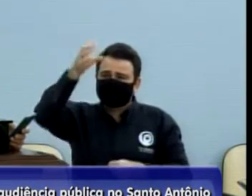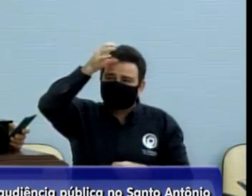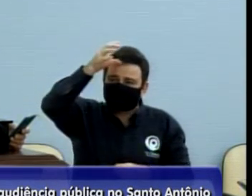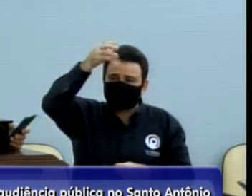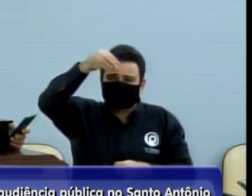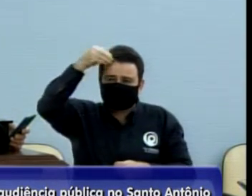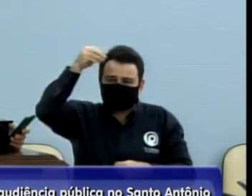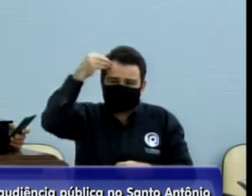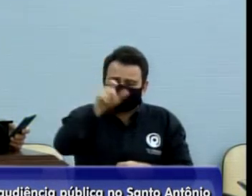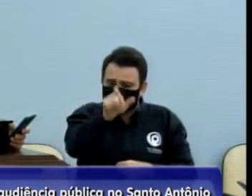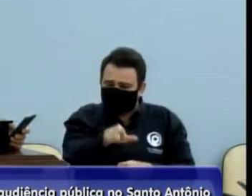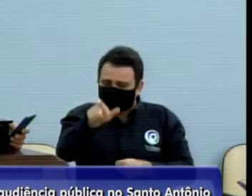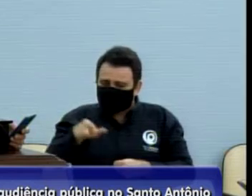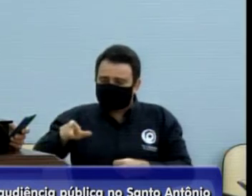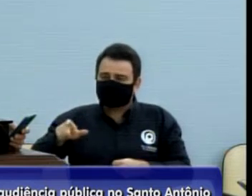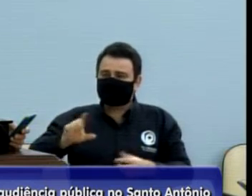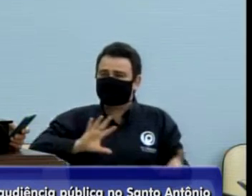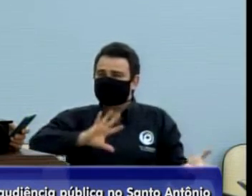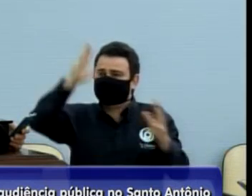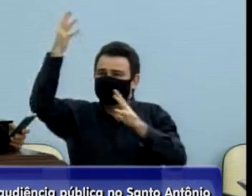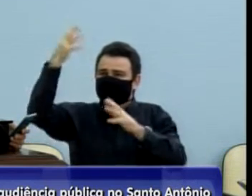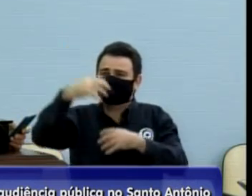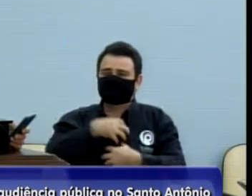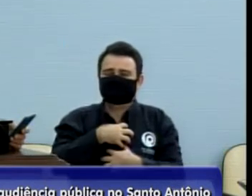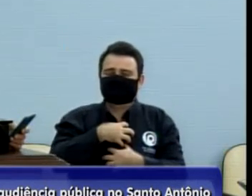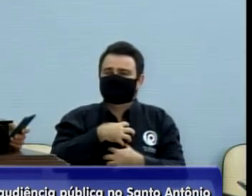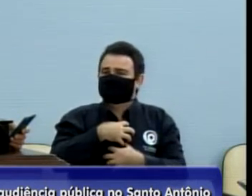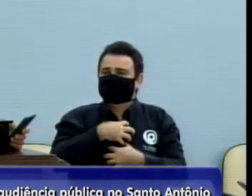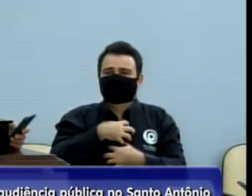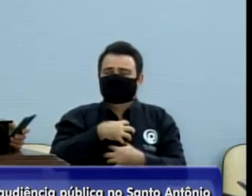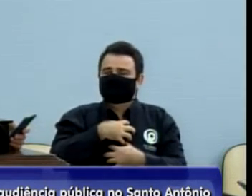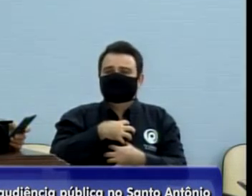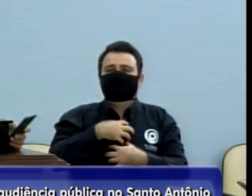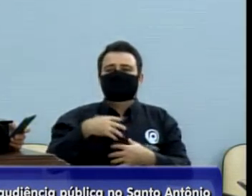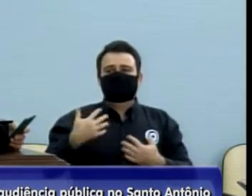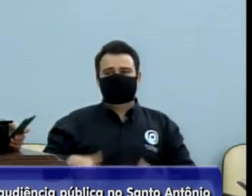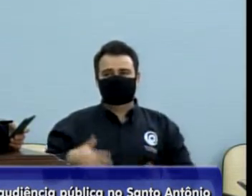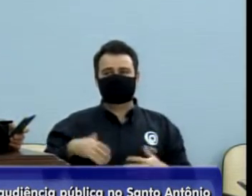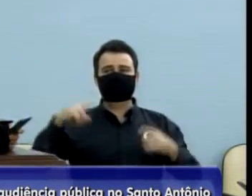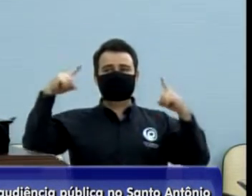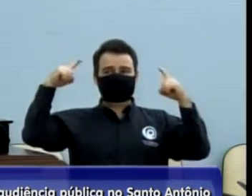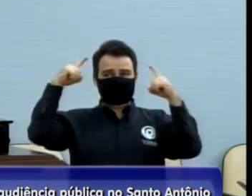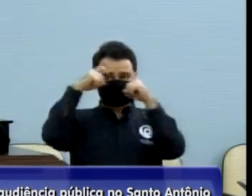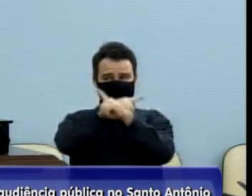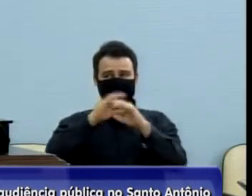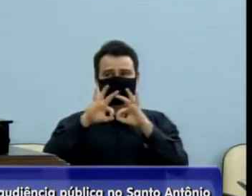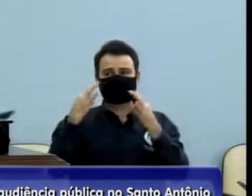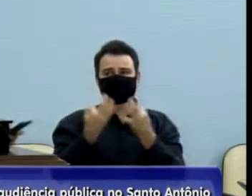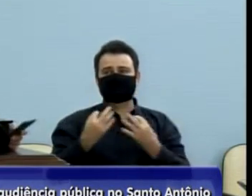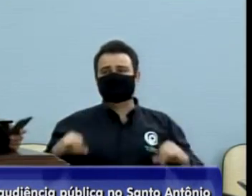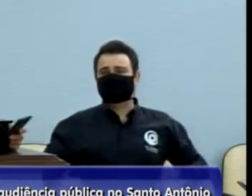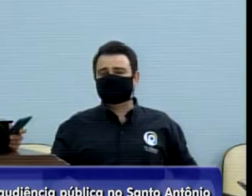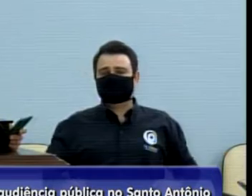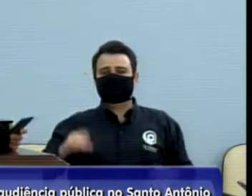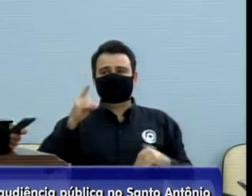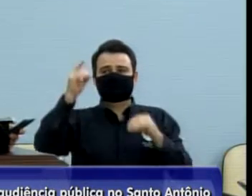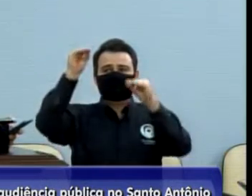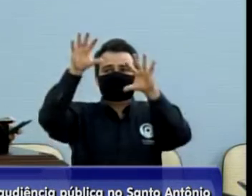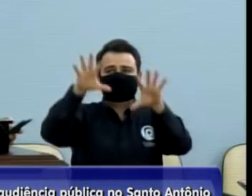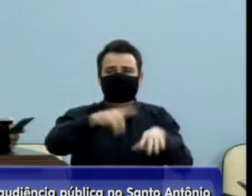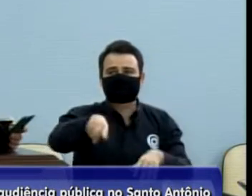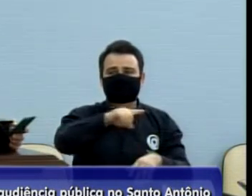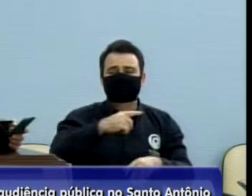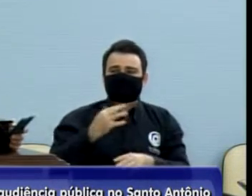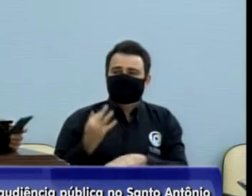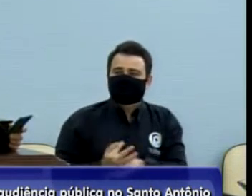realmente algo impensável, deve ser algo muito difícil para a família, que Deus conforte a todos